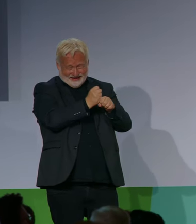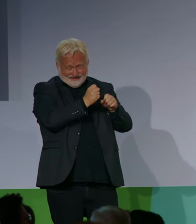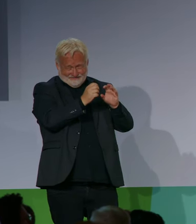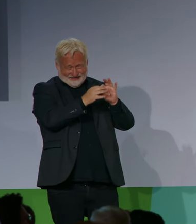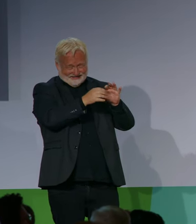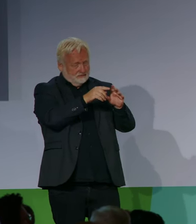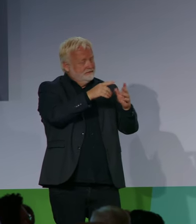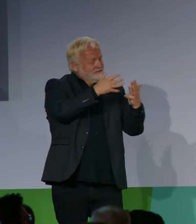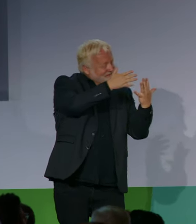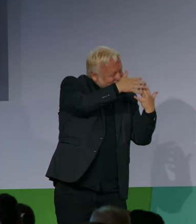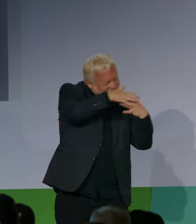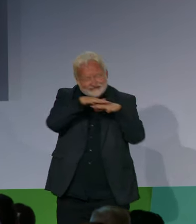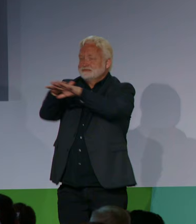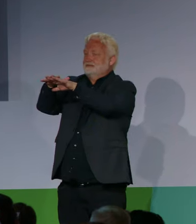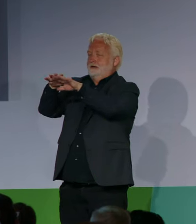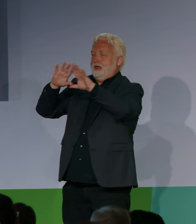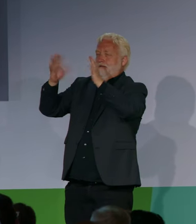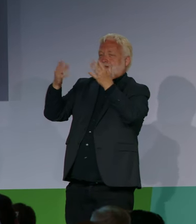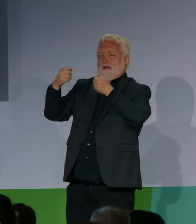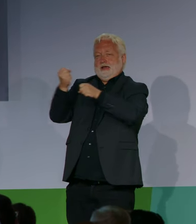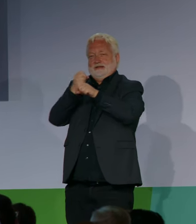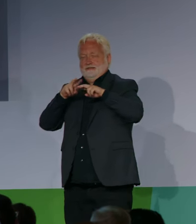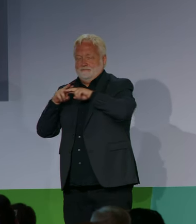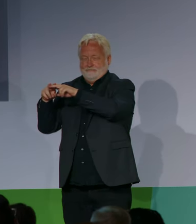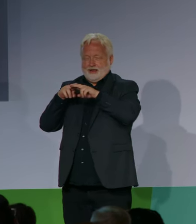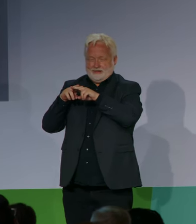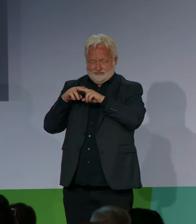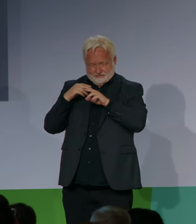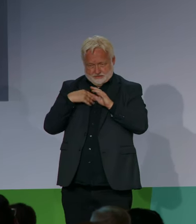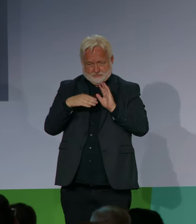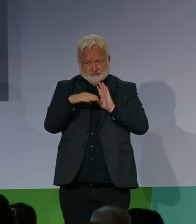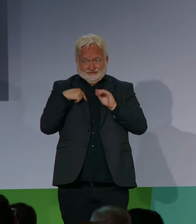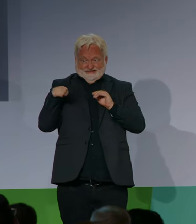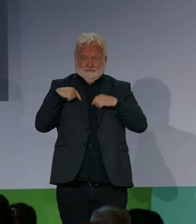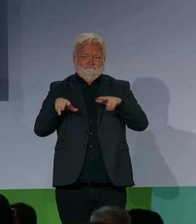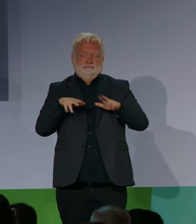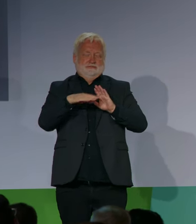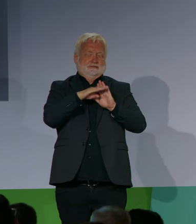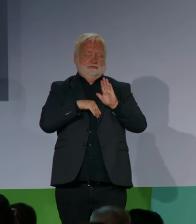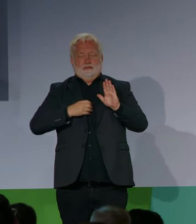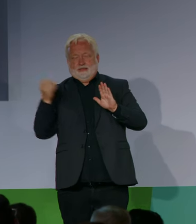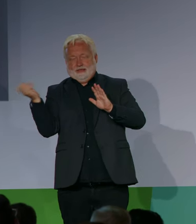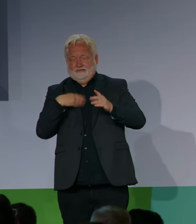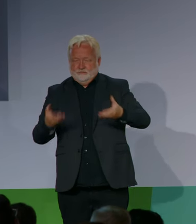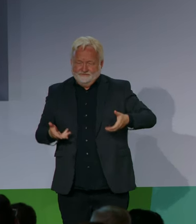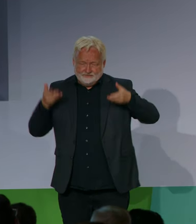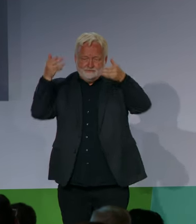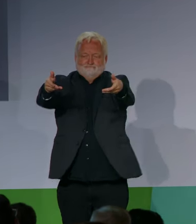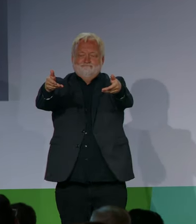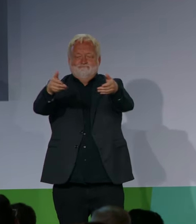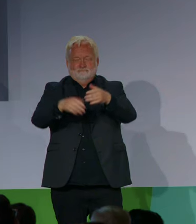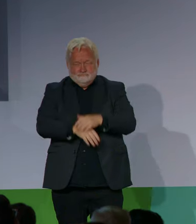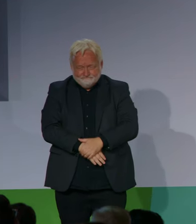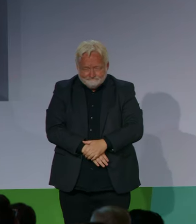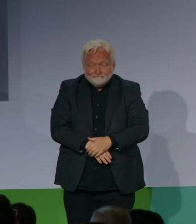Bundesregierung die Länder, so gut es geht. Mit dem neuen Start-Chancen-Programm ist beispielsweise auch der Ausbau moderner und